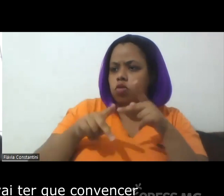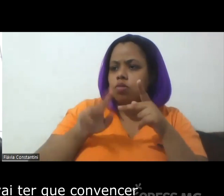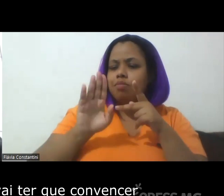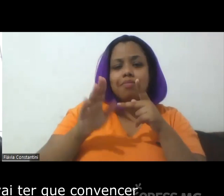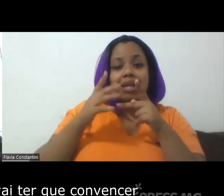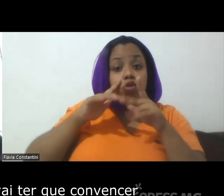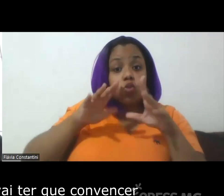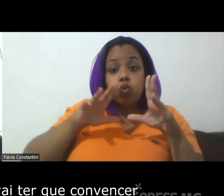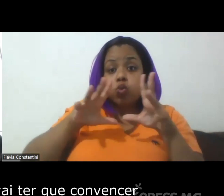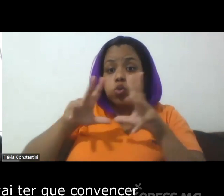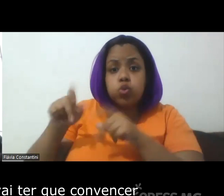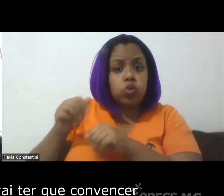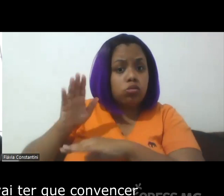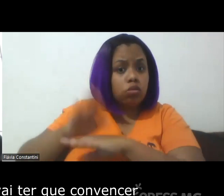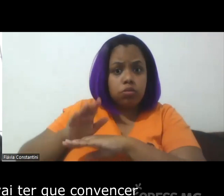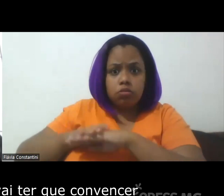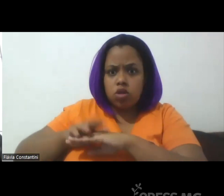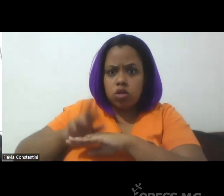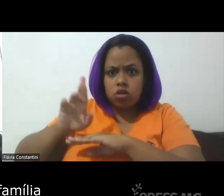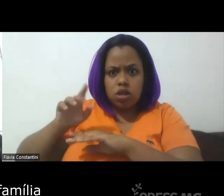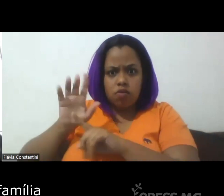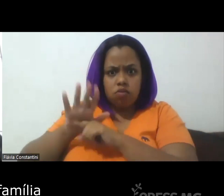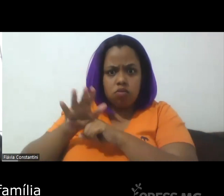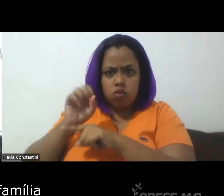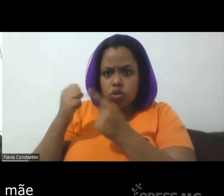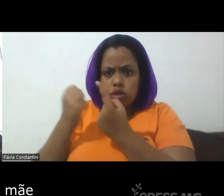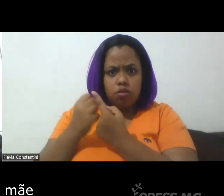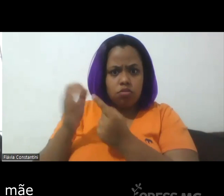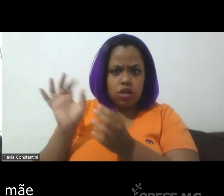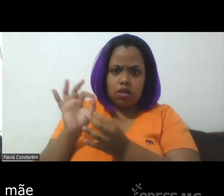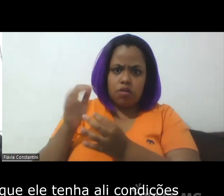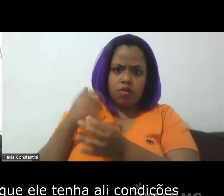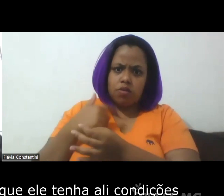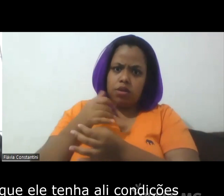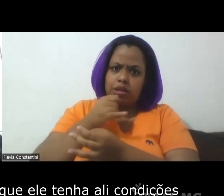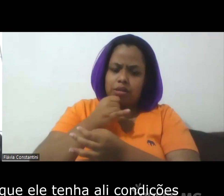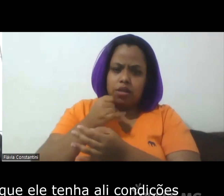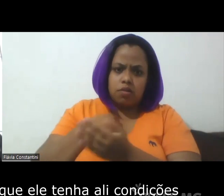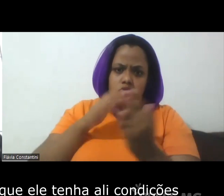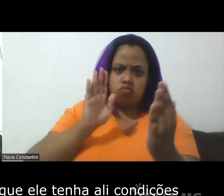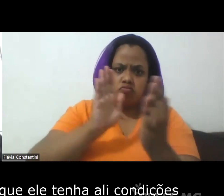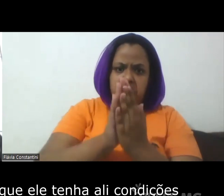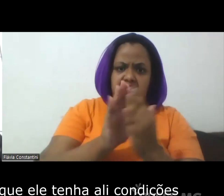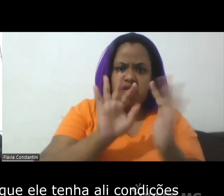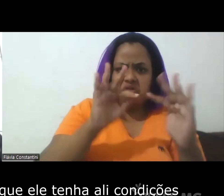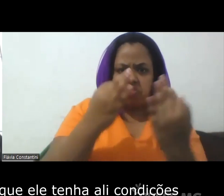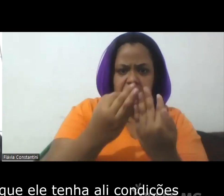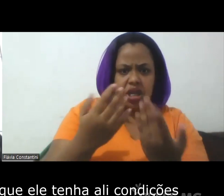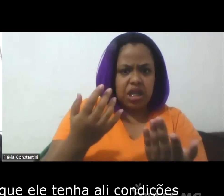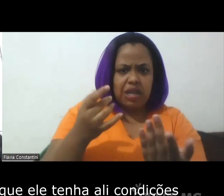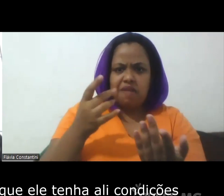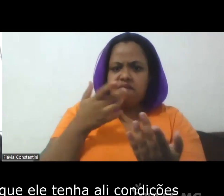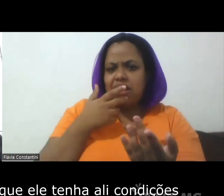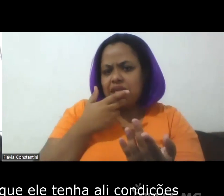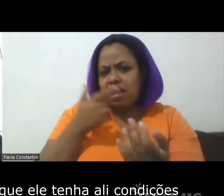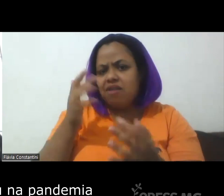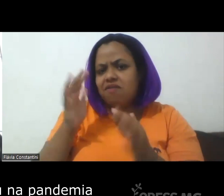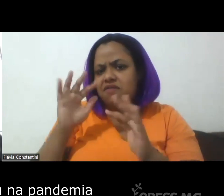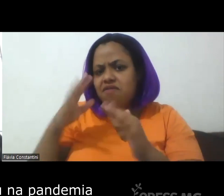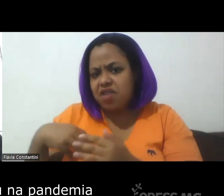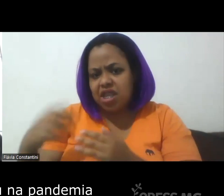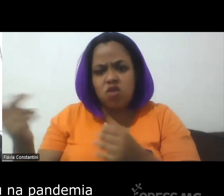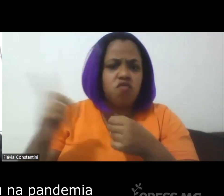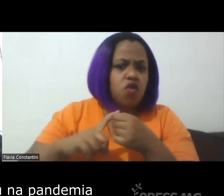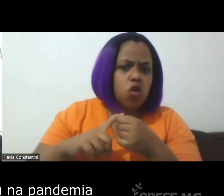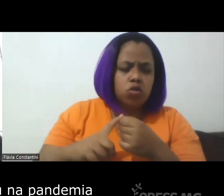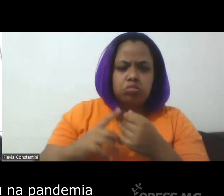não é ele que vai ter que convencer né uma família uma mãe a que o filho retorne sem que ele tenha ali condições né